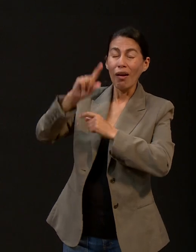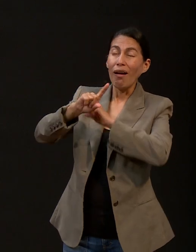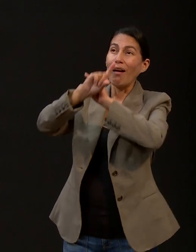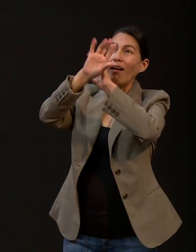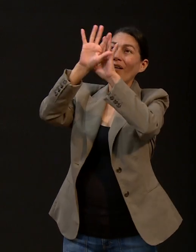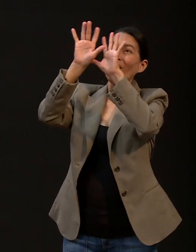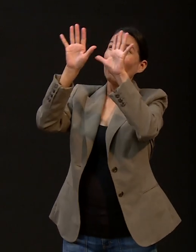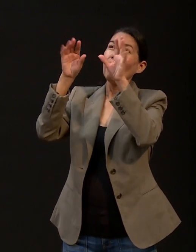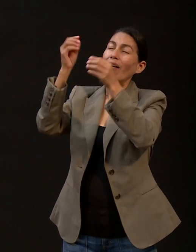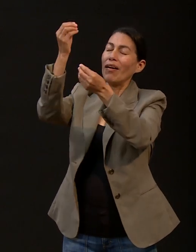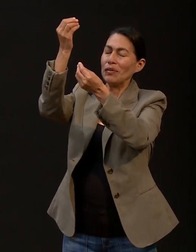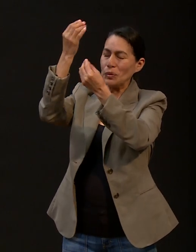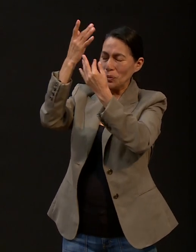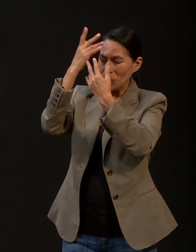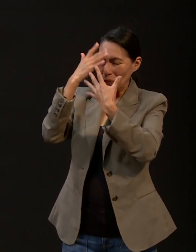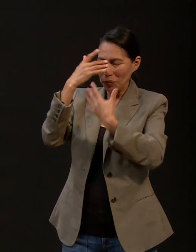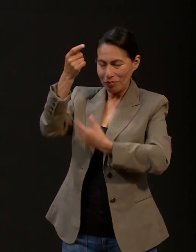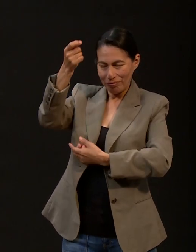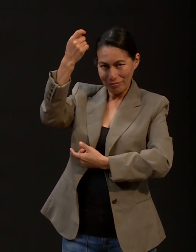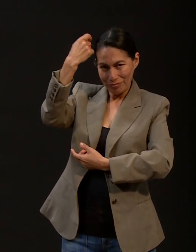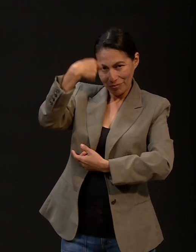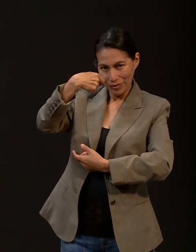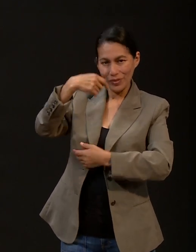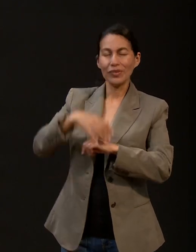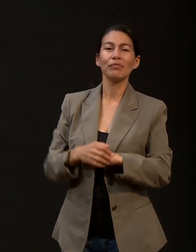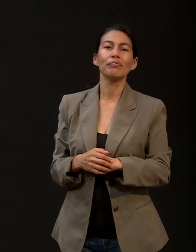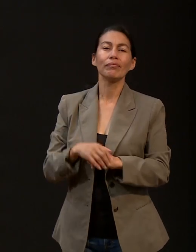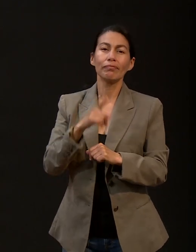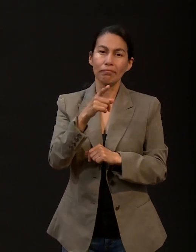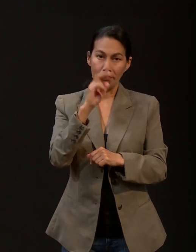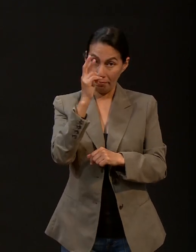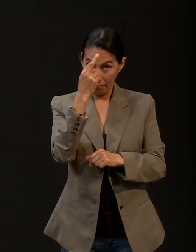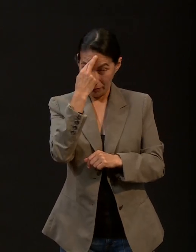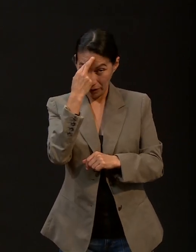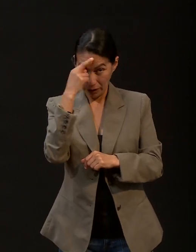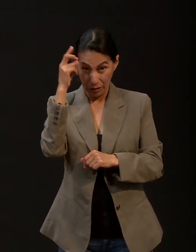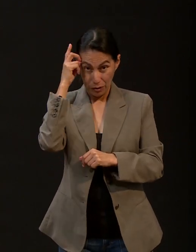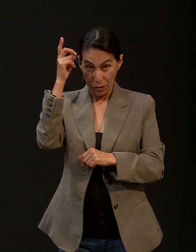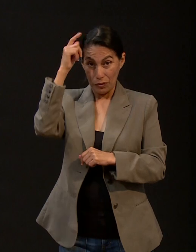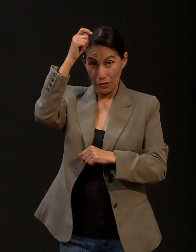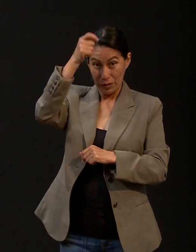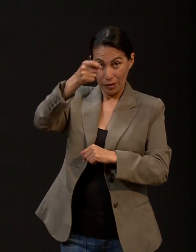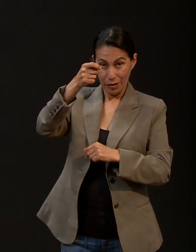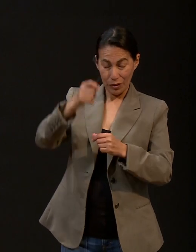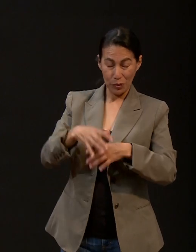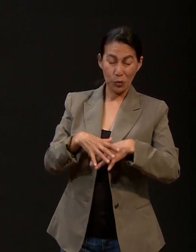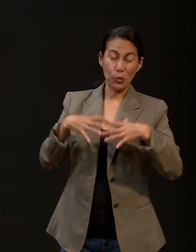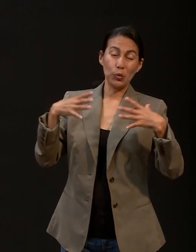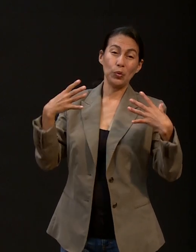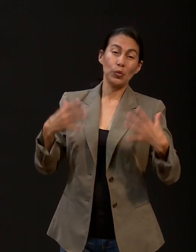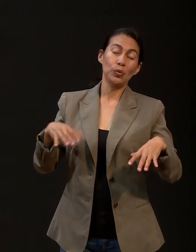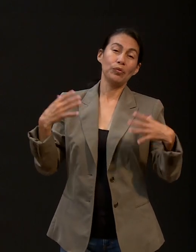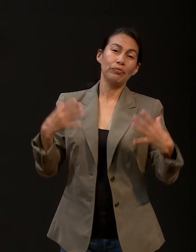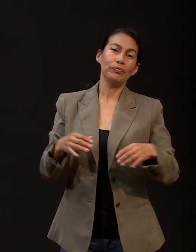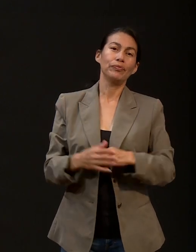nuestras vidas. Recuerda, la bendición de Dios es la que engrandece. Esta dice,